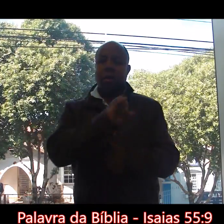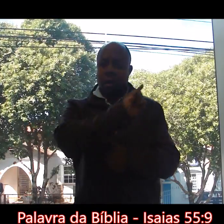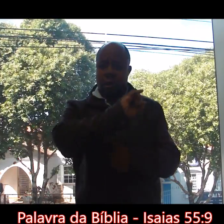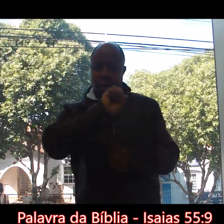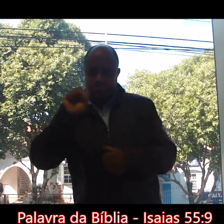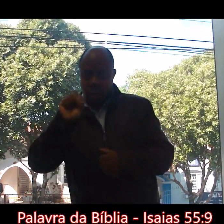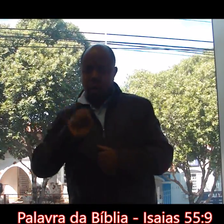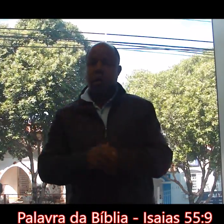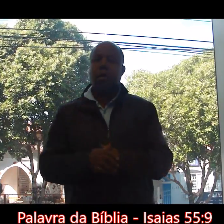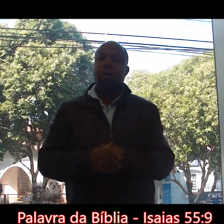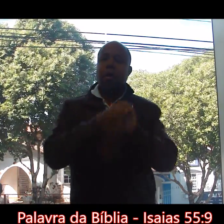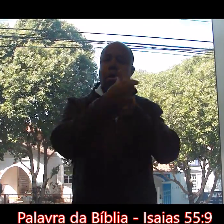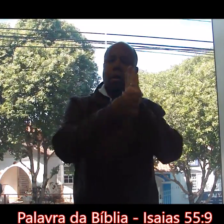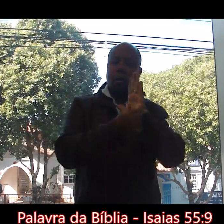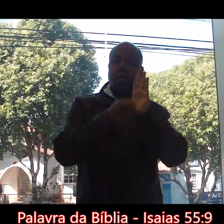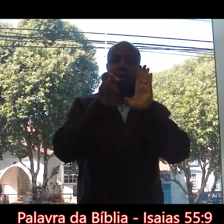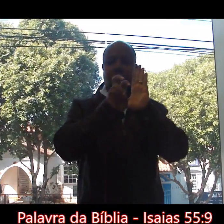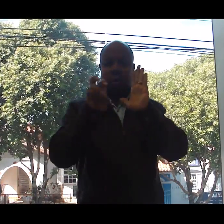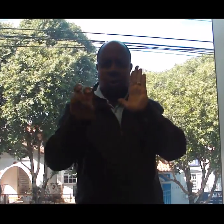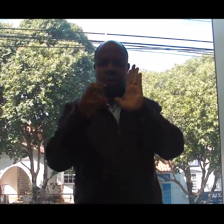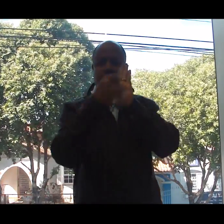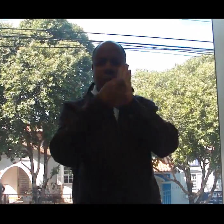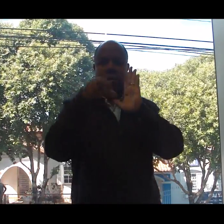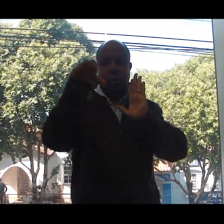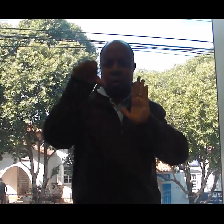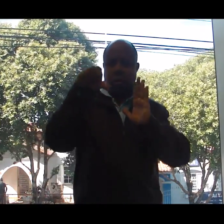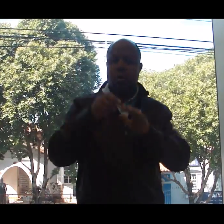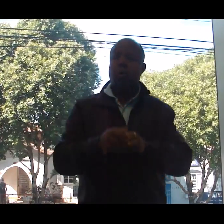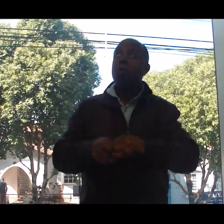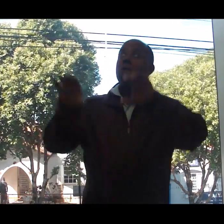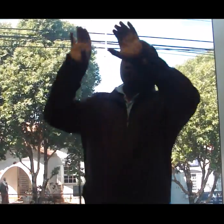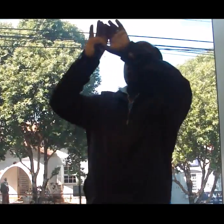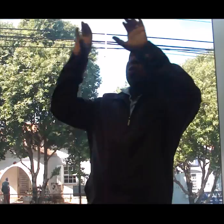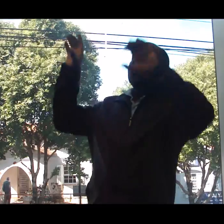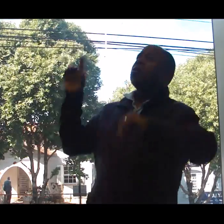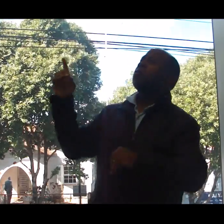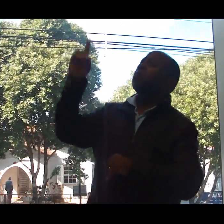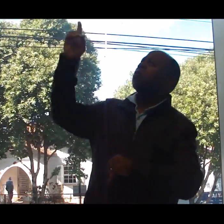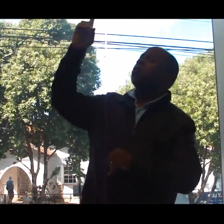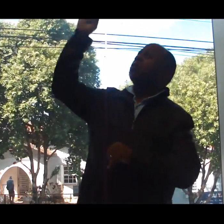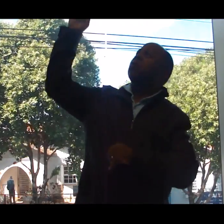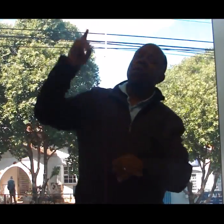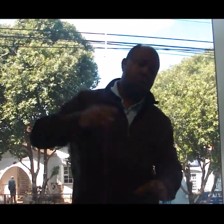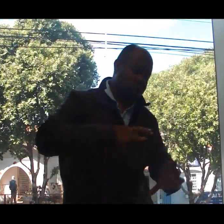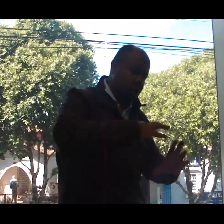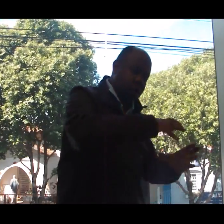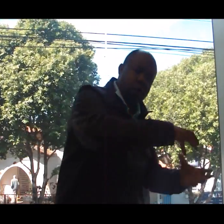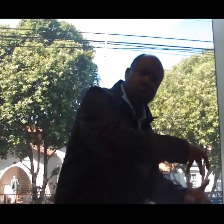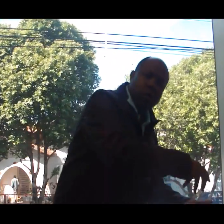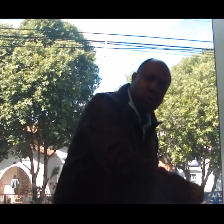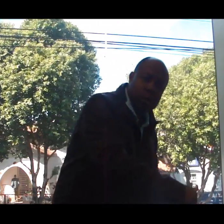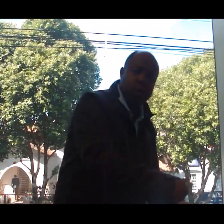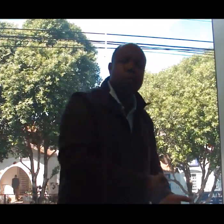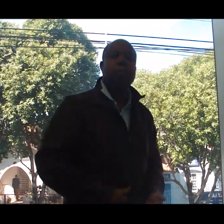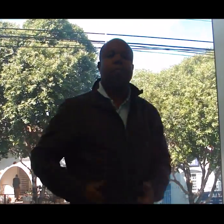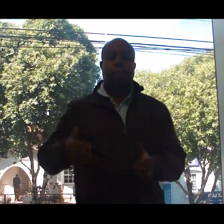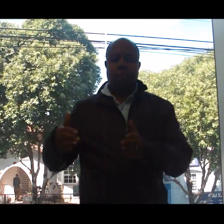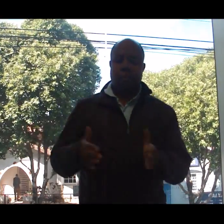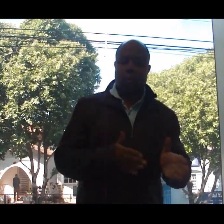terra Também os meus caminhos são mais altos do que os seus caminhos E os meus pensamentos mais altos do que os